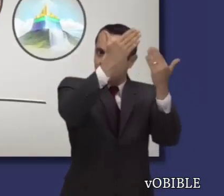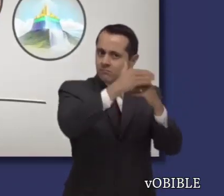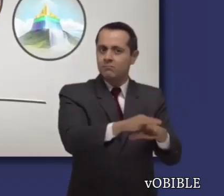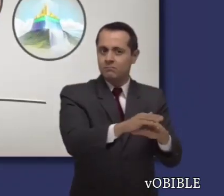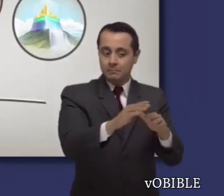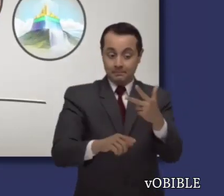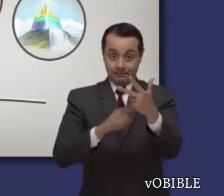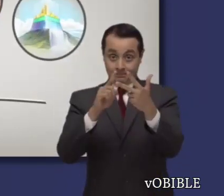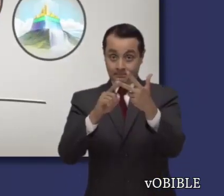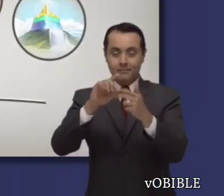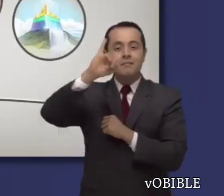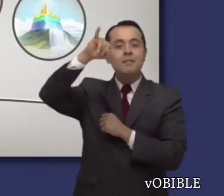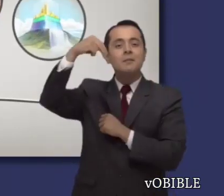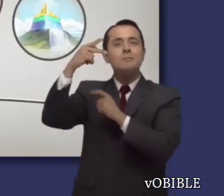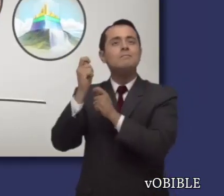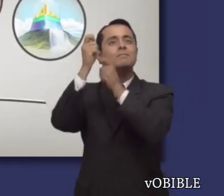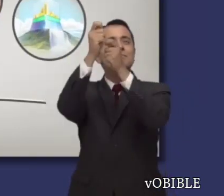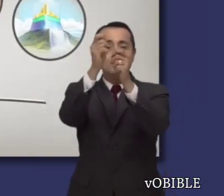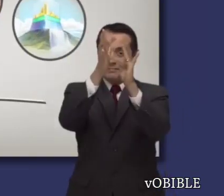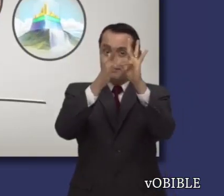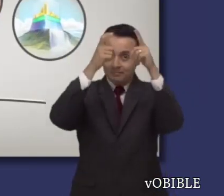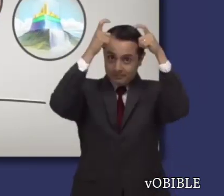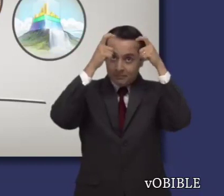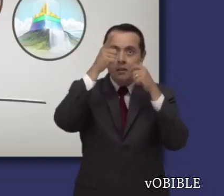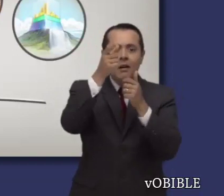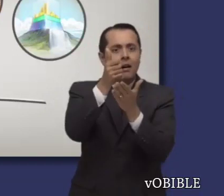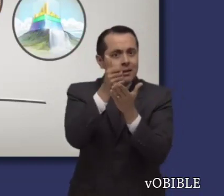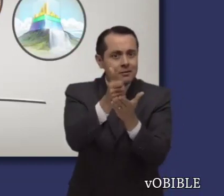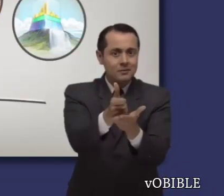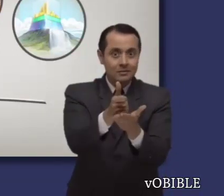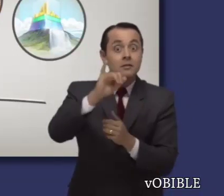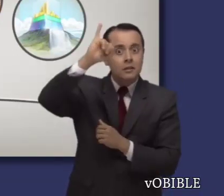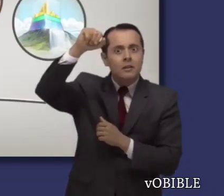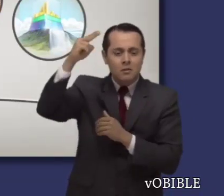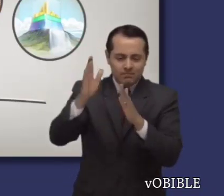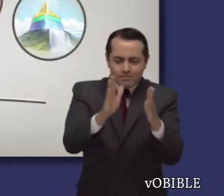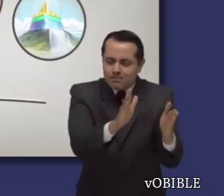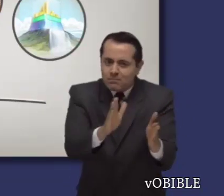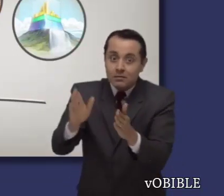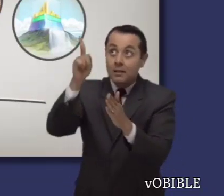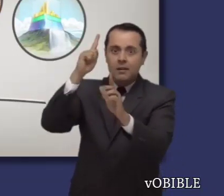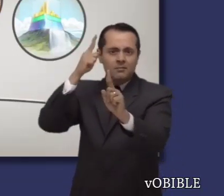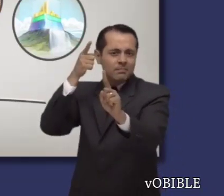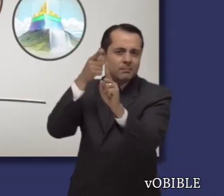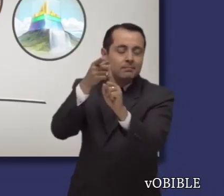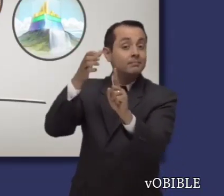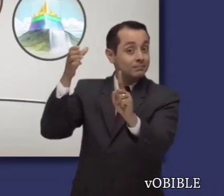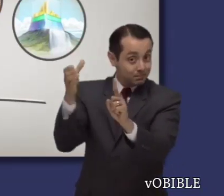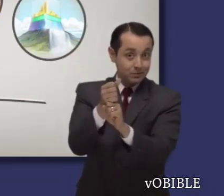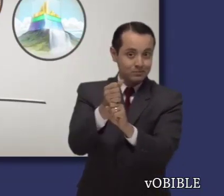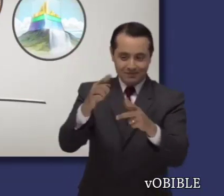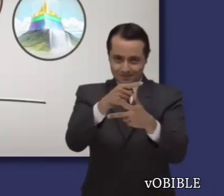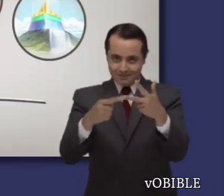y en que se hará la voluntad de Jehová para siempre tanto en el cielo como en la tierra gracias al reino de